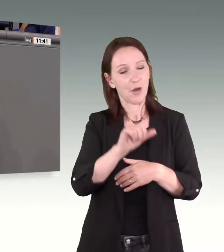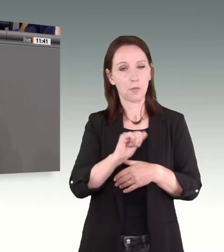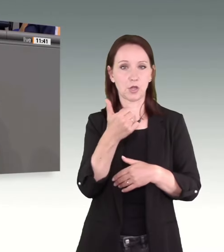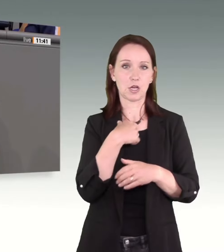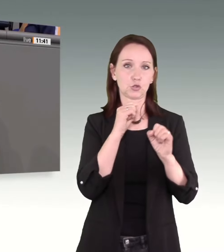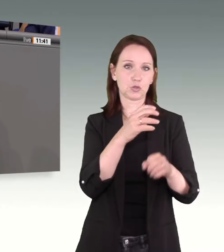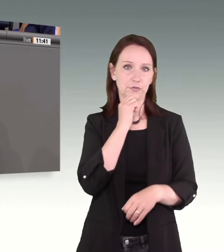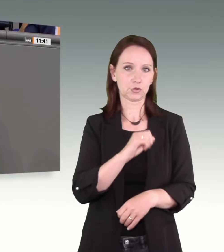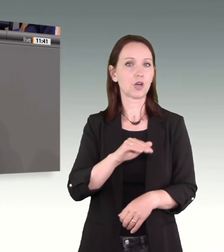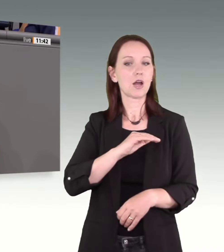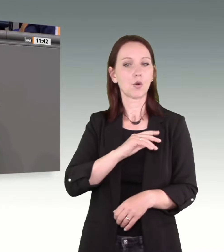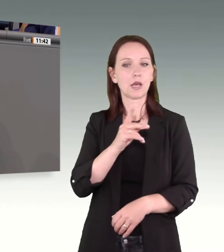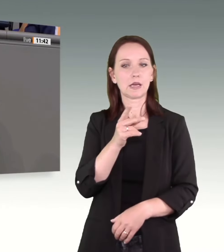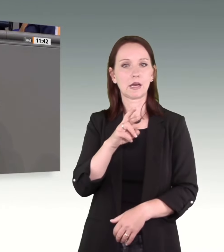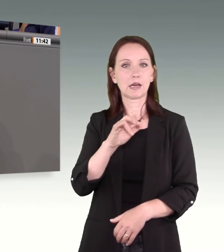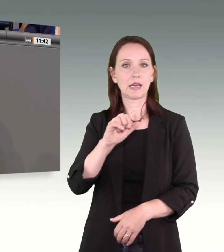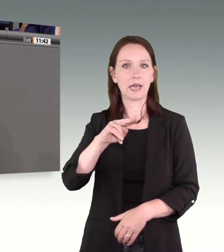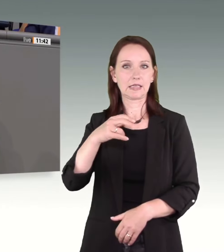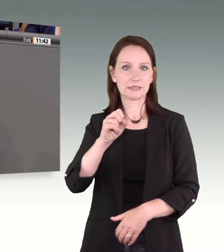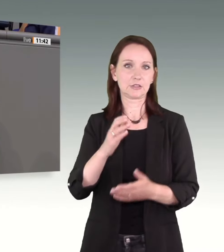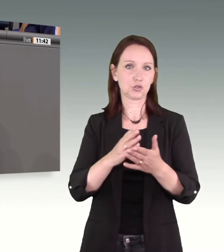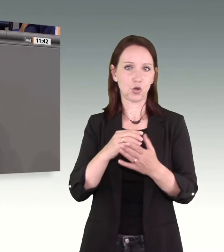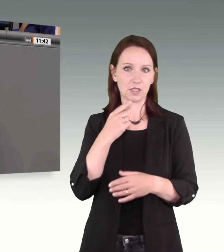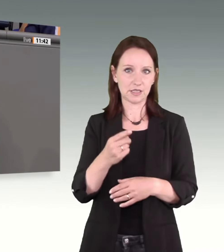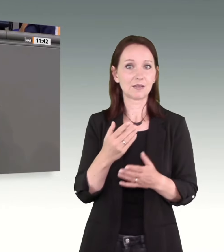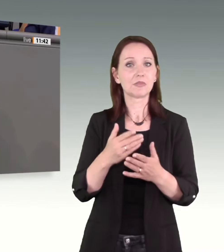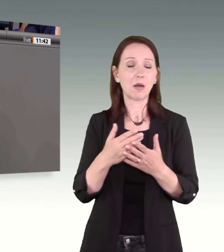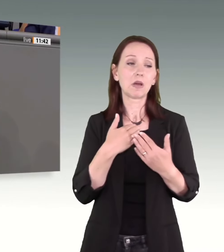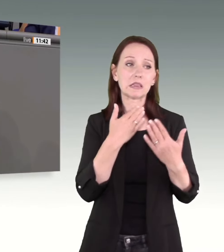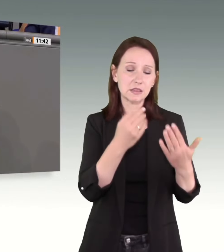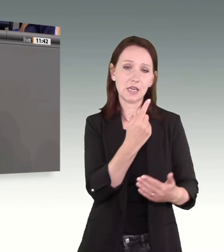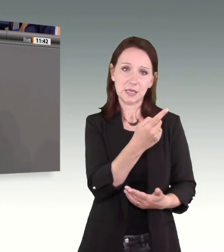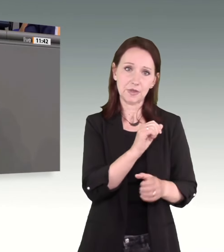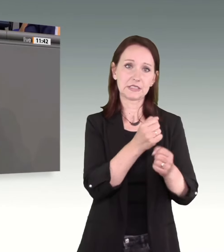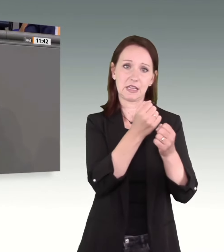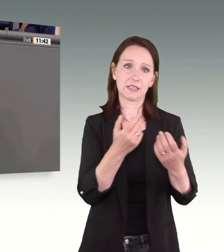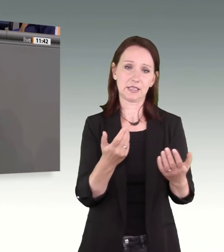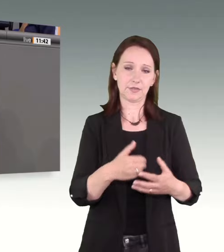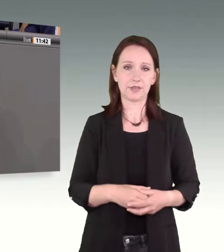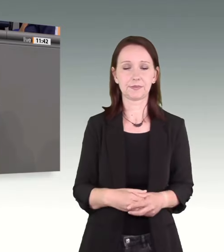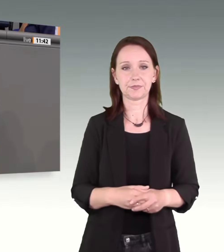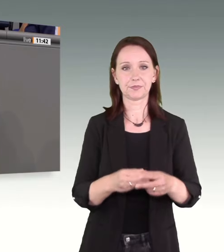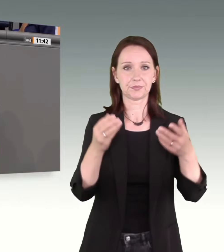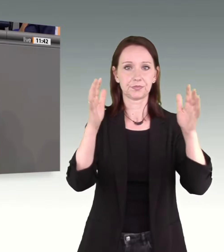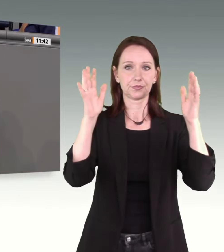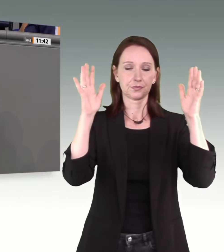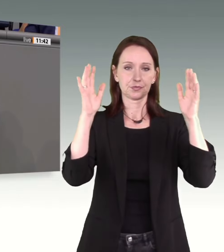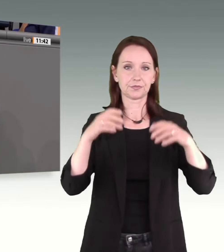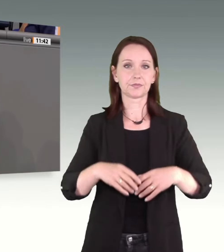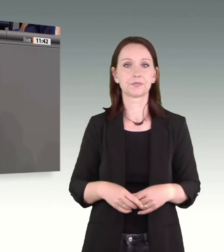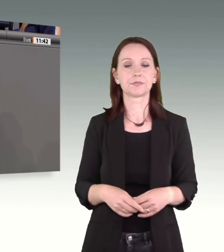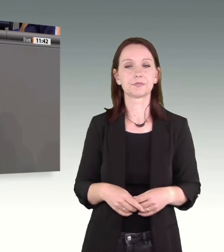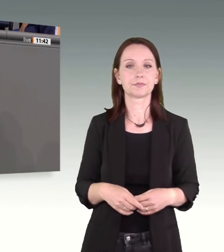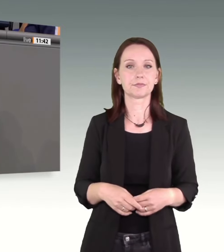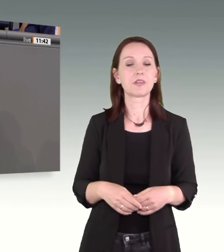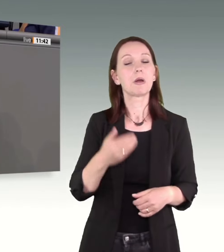an dieser Stelle auch ganz ausdrücklich für die Initiative danken. Liebe Kolleginnen und Kollegen, wir machen aber